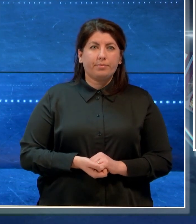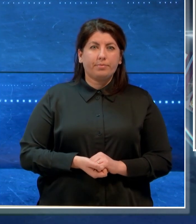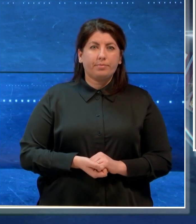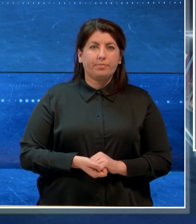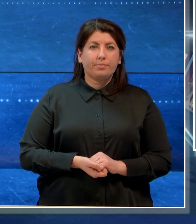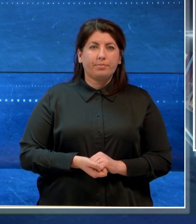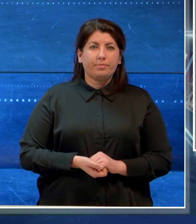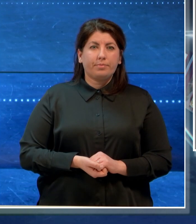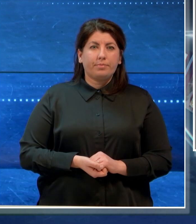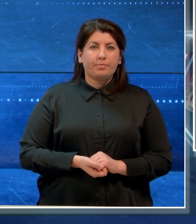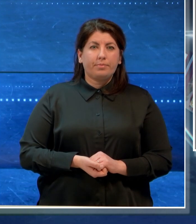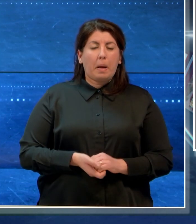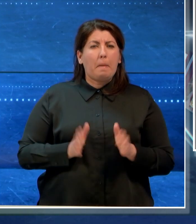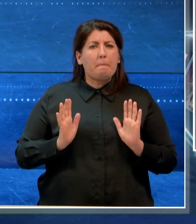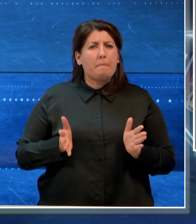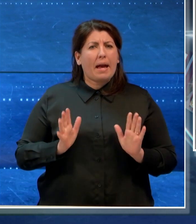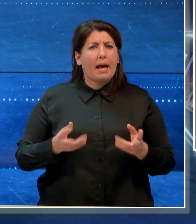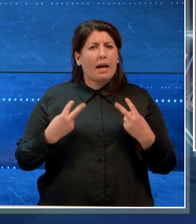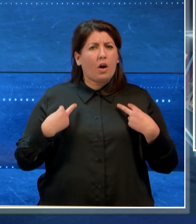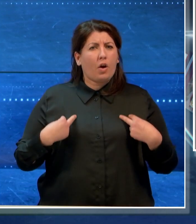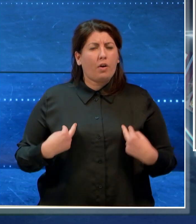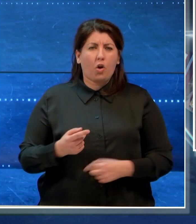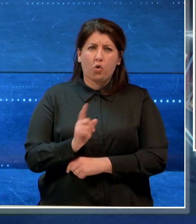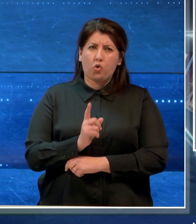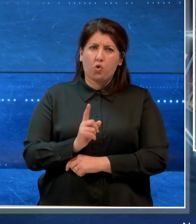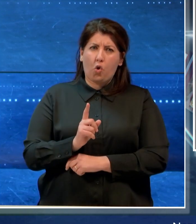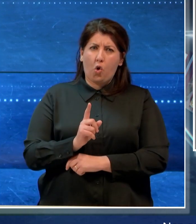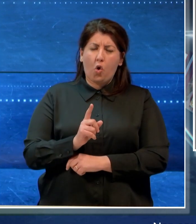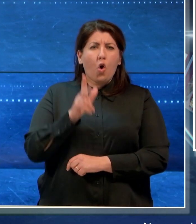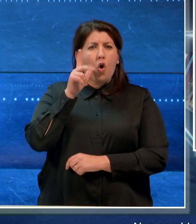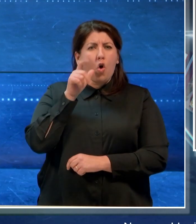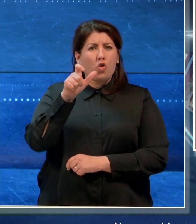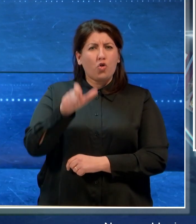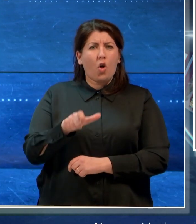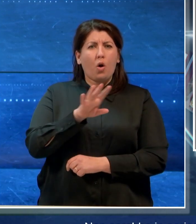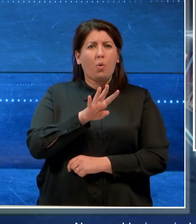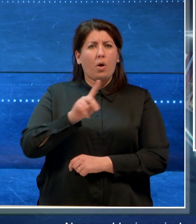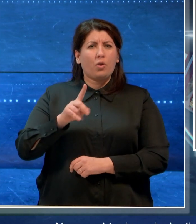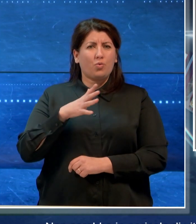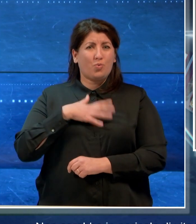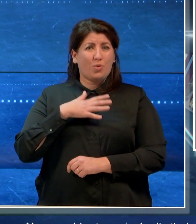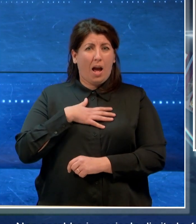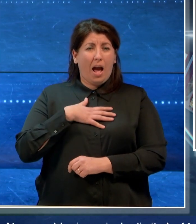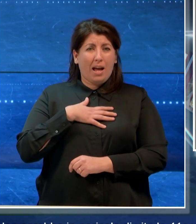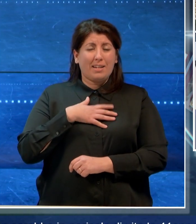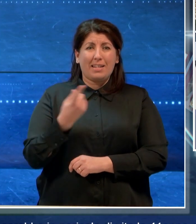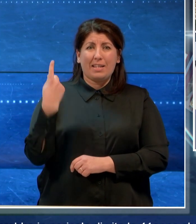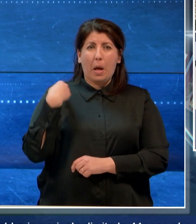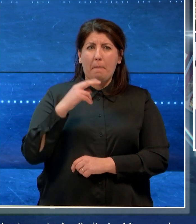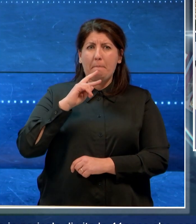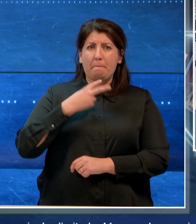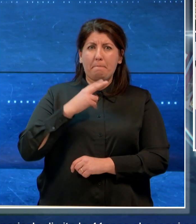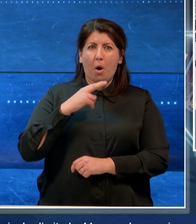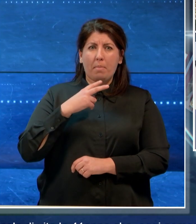sarebbe in pericolo di vita la 41enne che ieri pomeriggio è stata colpita